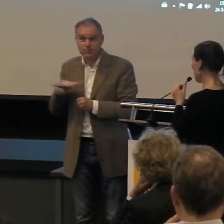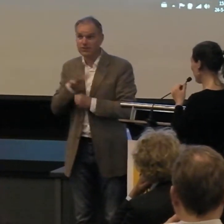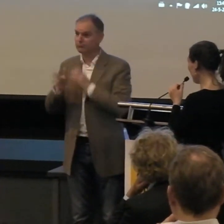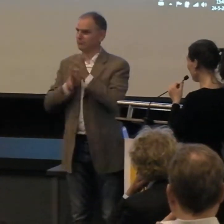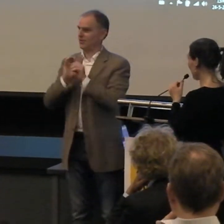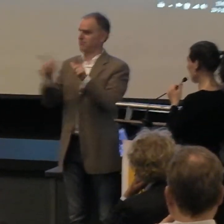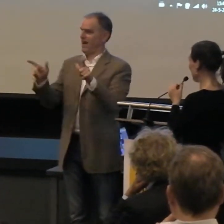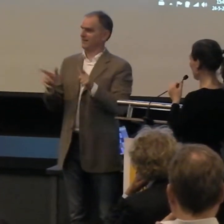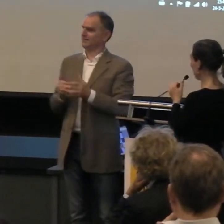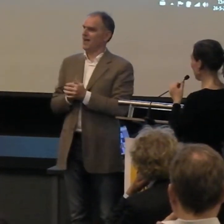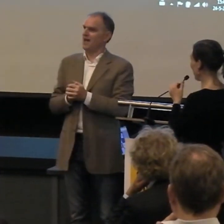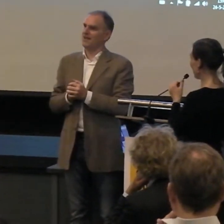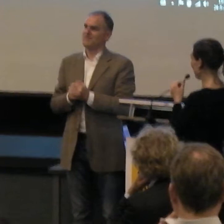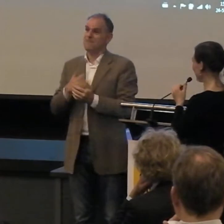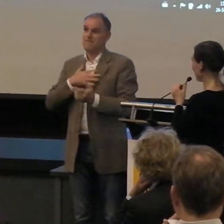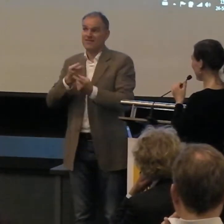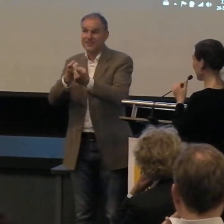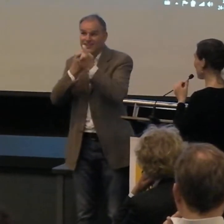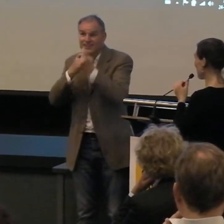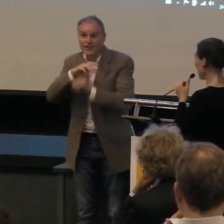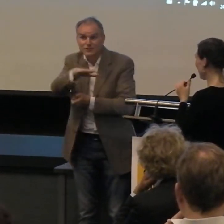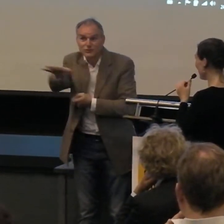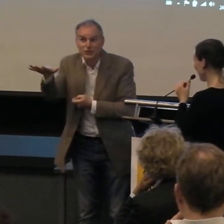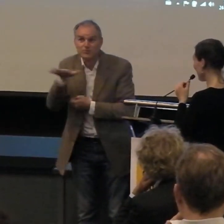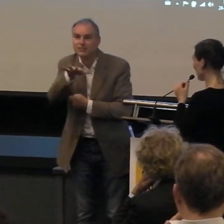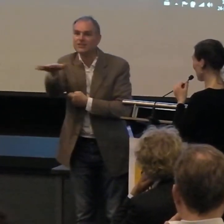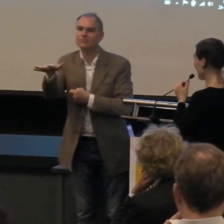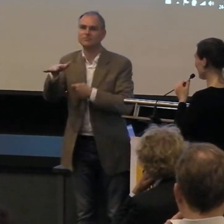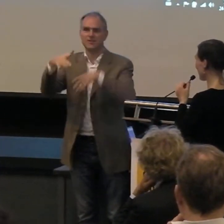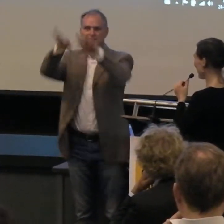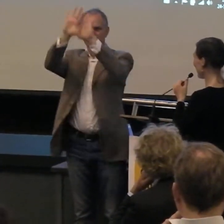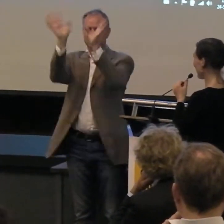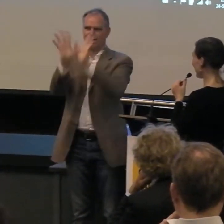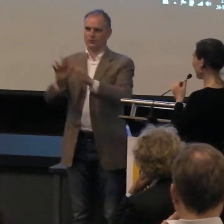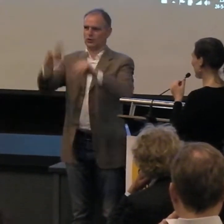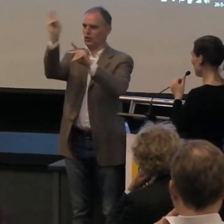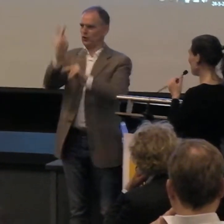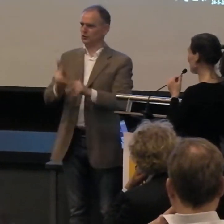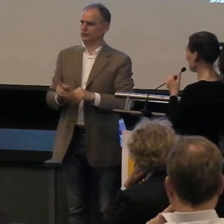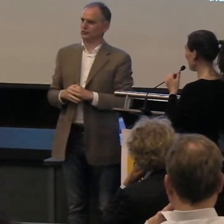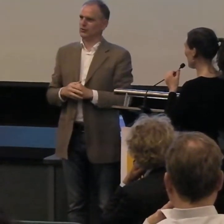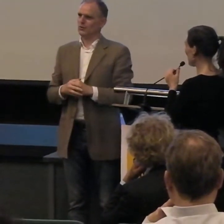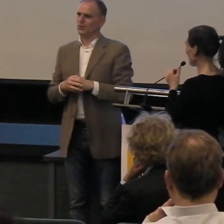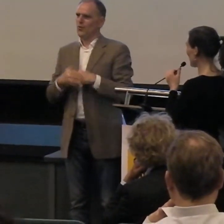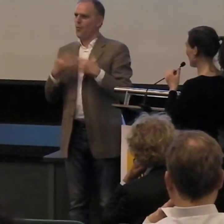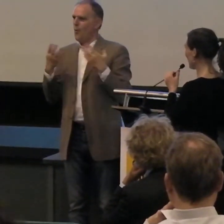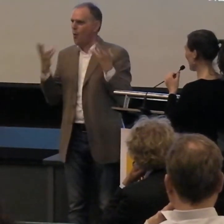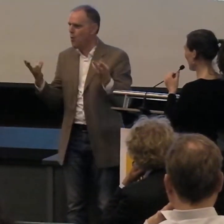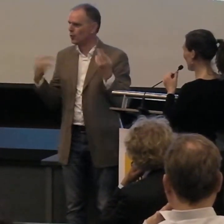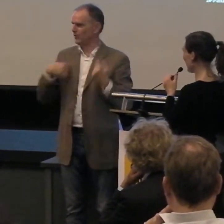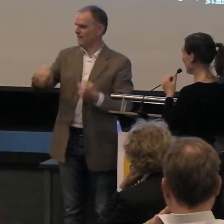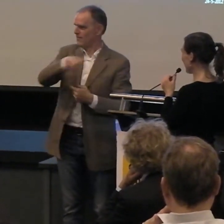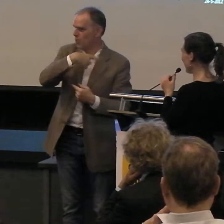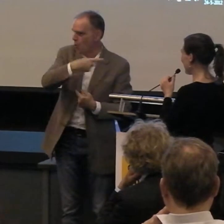Mijn werkgebied is gebarentaal, maar mijn interessegebied is beeldende kunst.